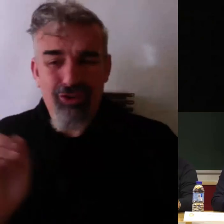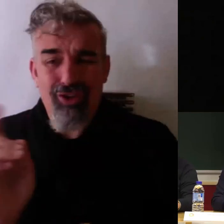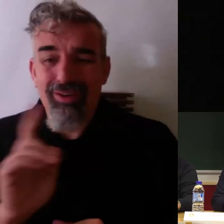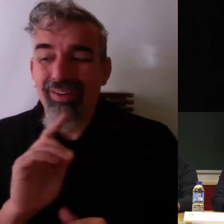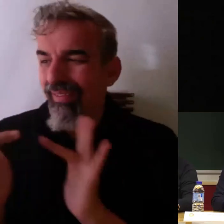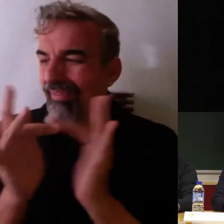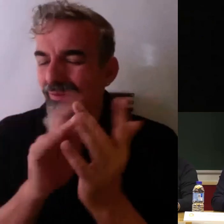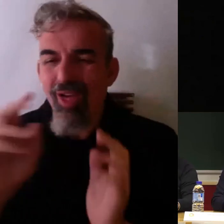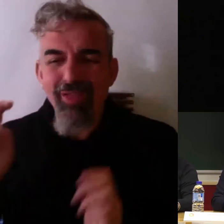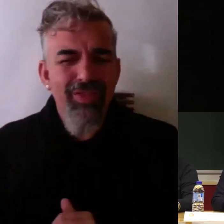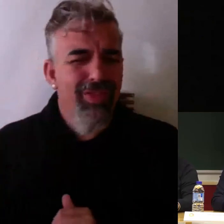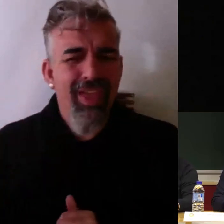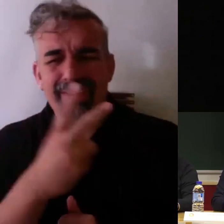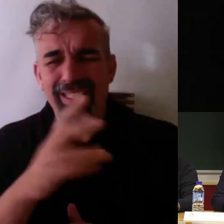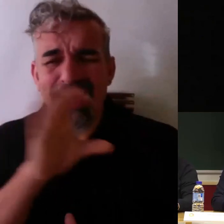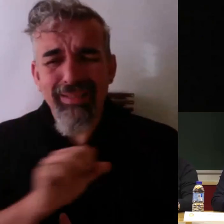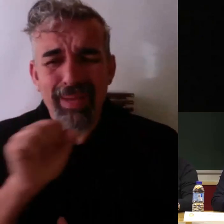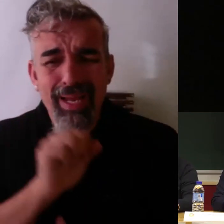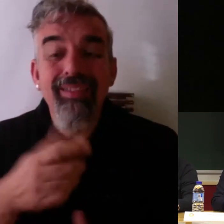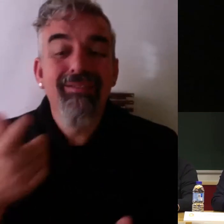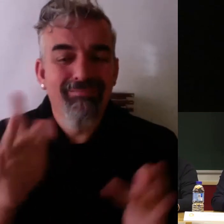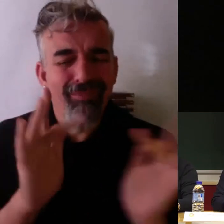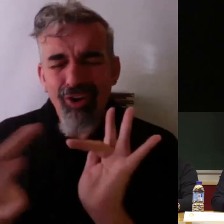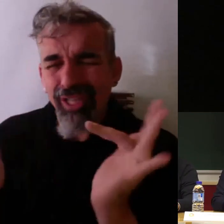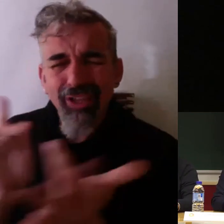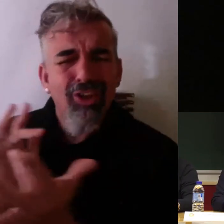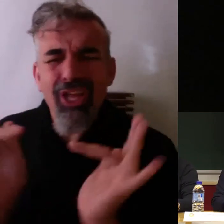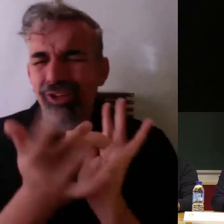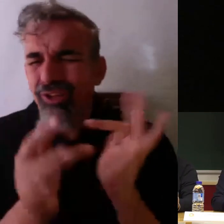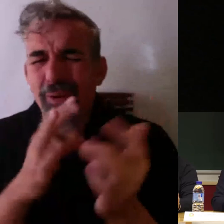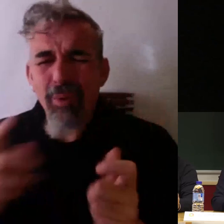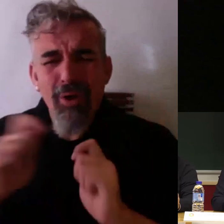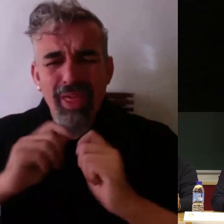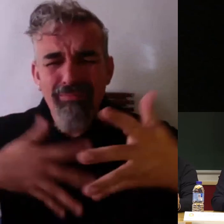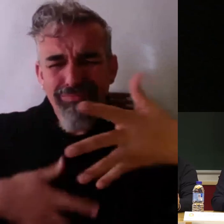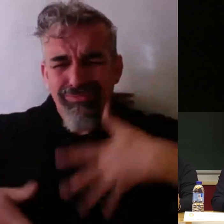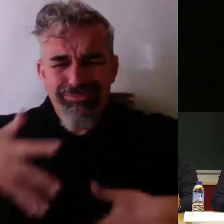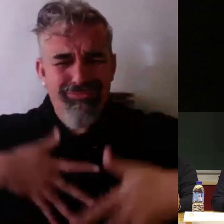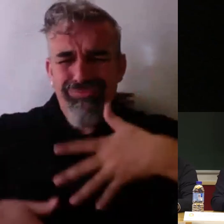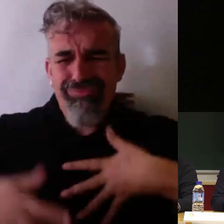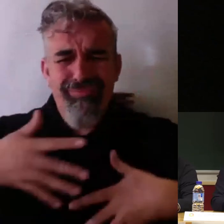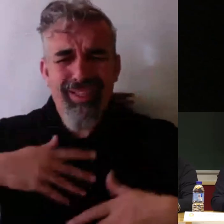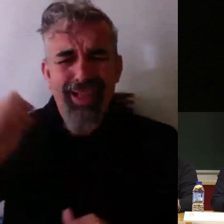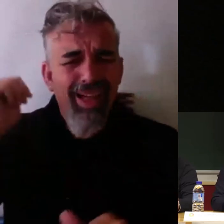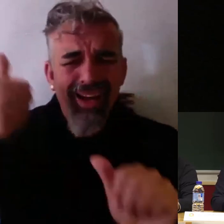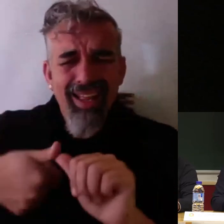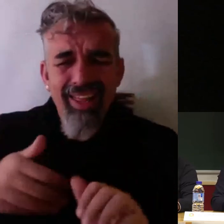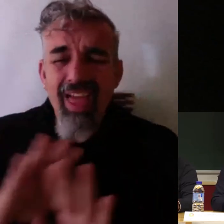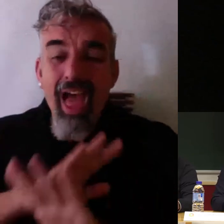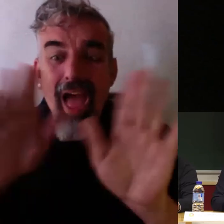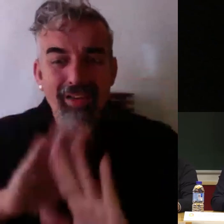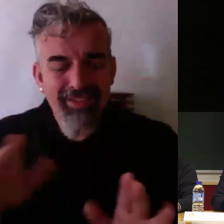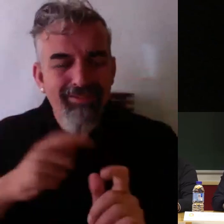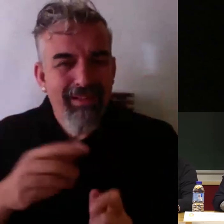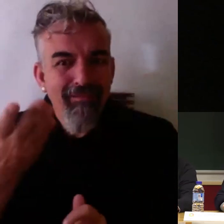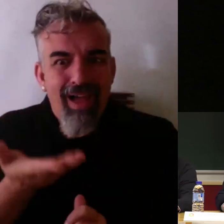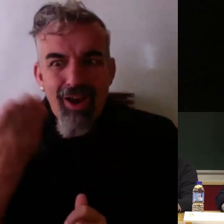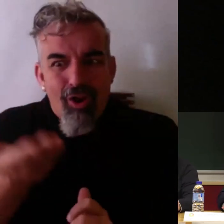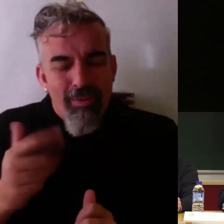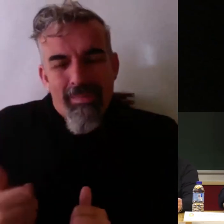y la diversidad es un valor increíble que al final en que nos tenemos que encontrar luego valoremos que somos diversos